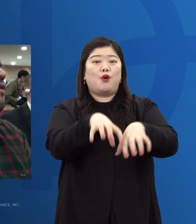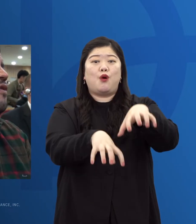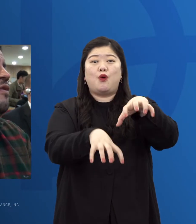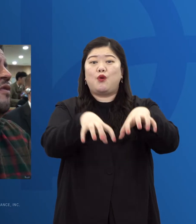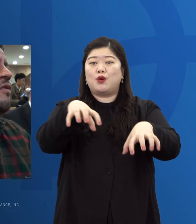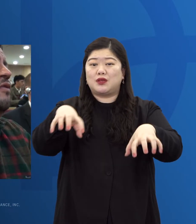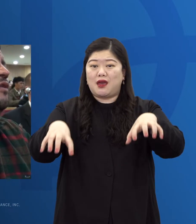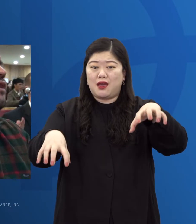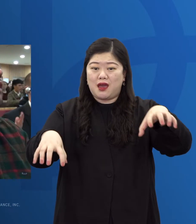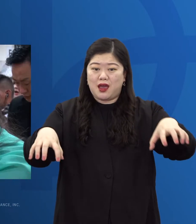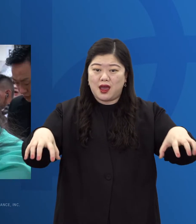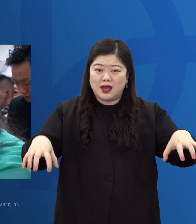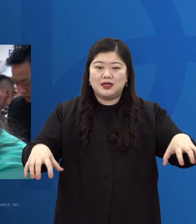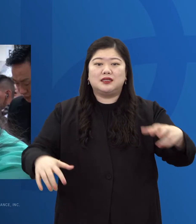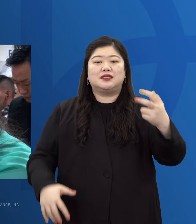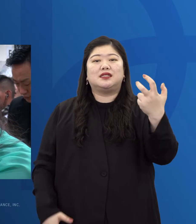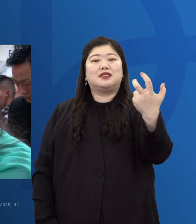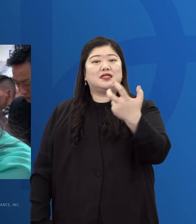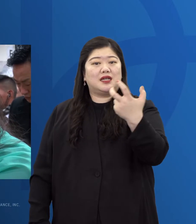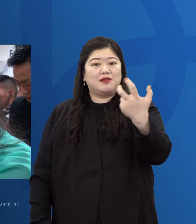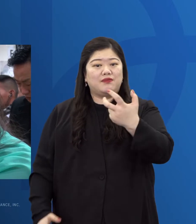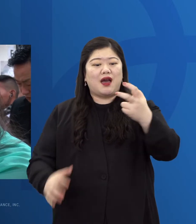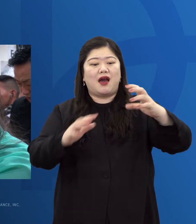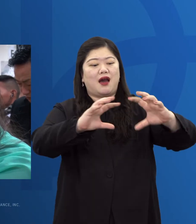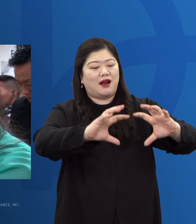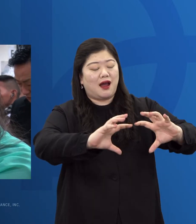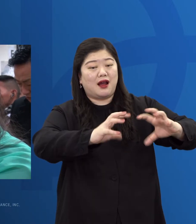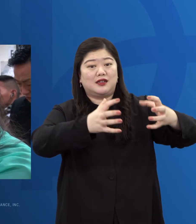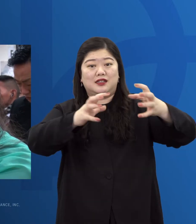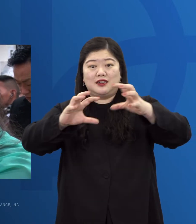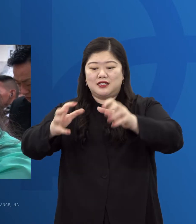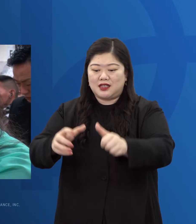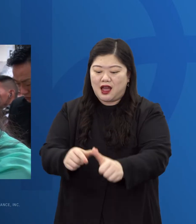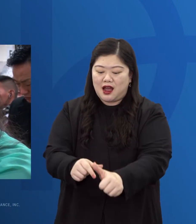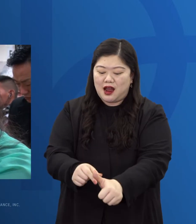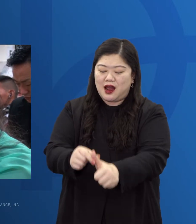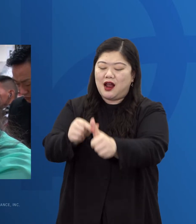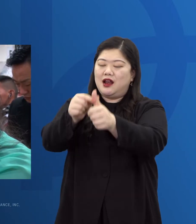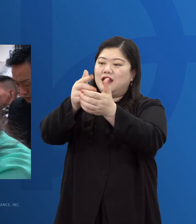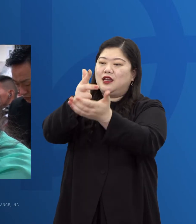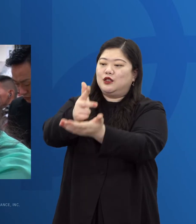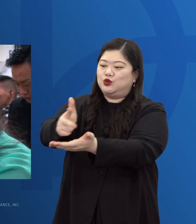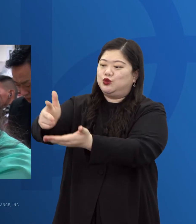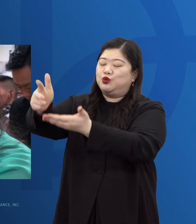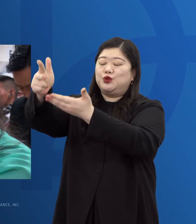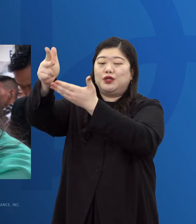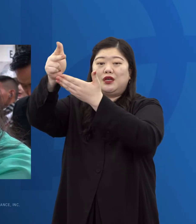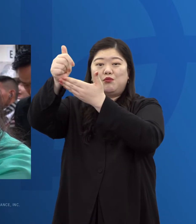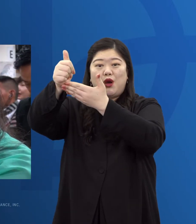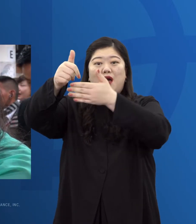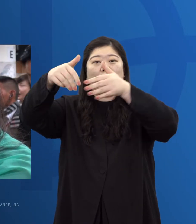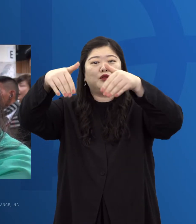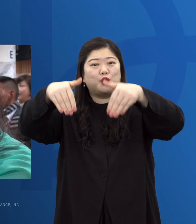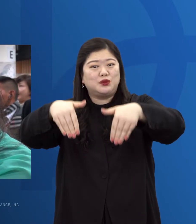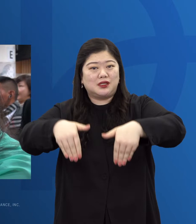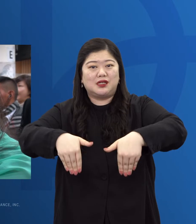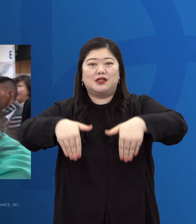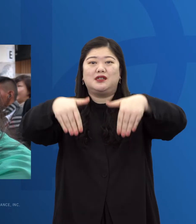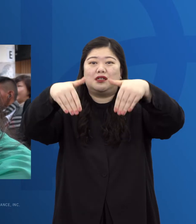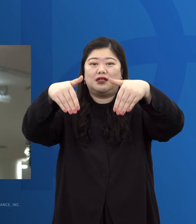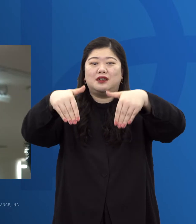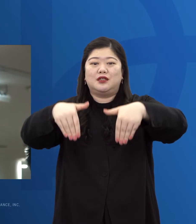곳곳에 70 나라를 살릴 주님의